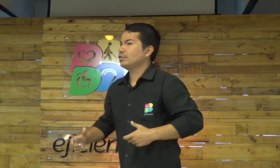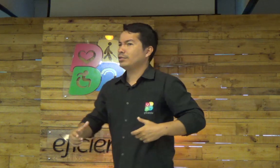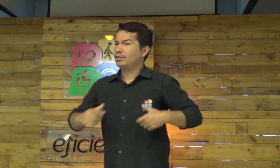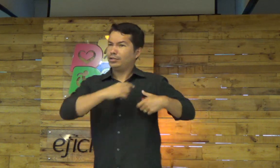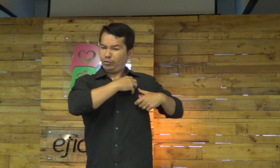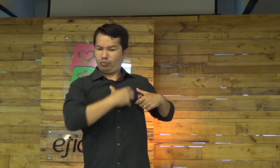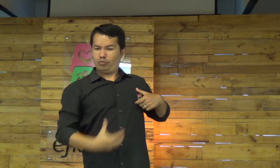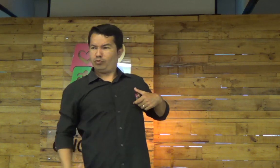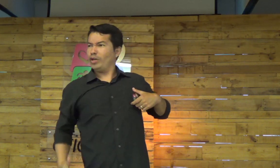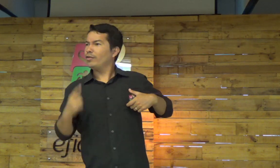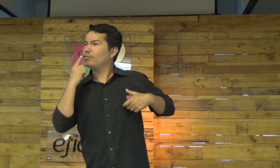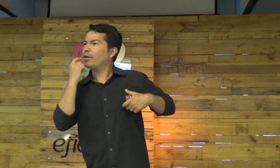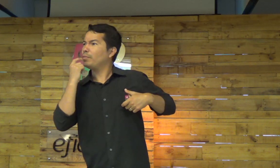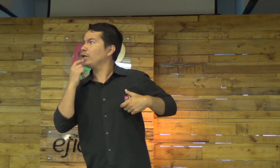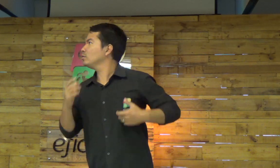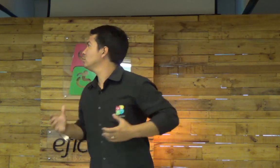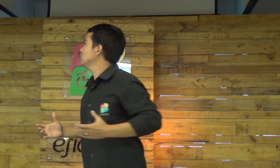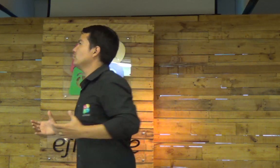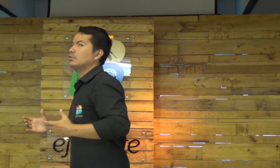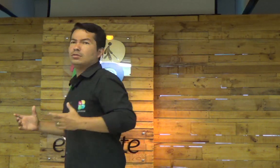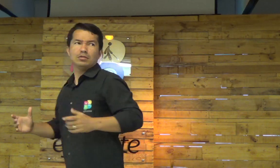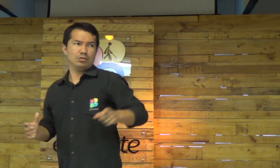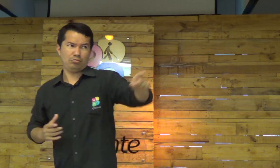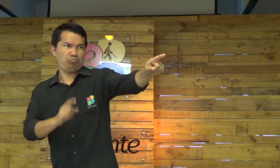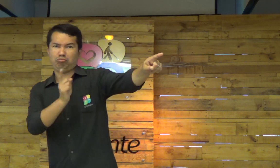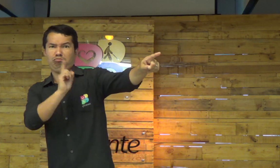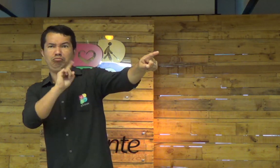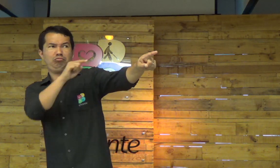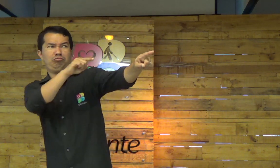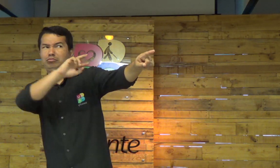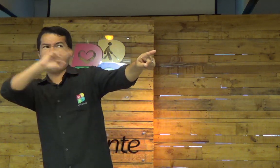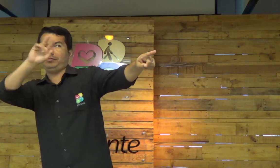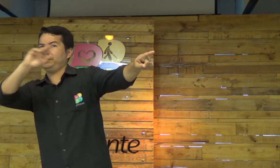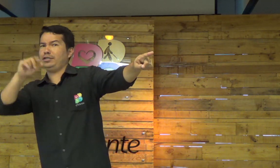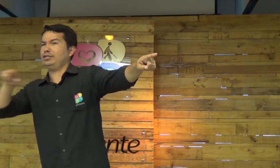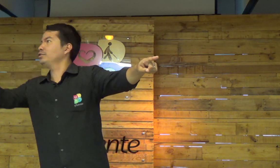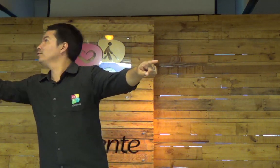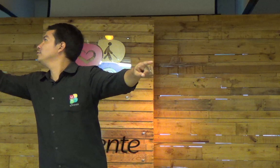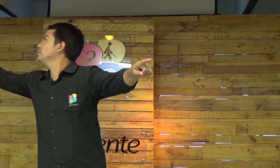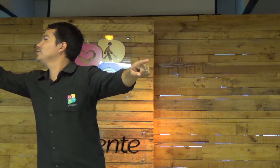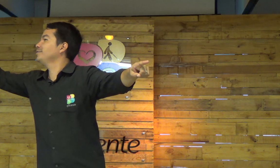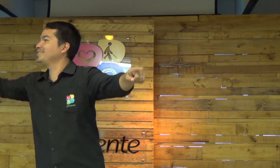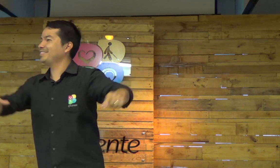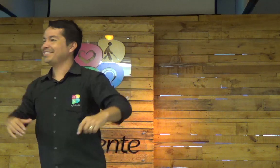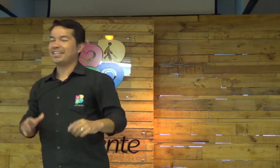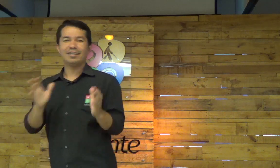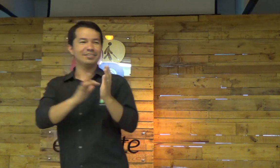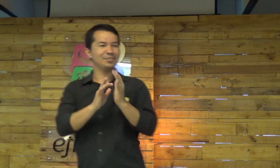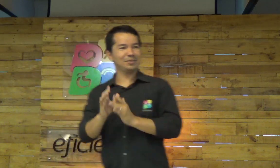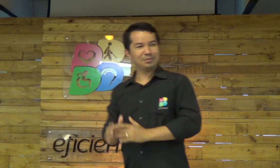cabelo louro, com uma faixa vermelha, não, não, desculpa, você não é Jesus, deve ser outro.